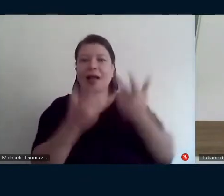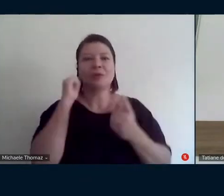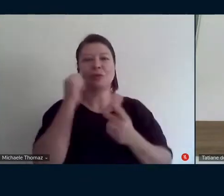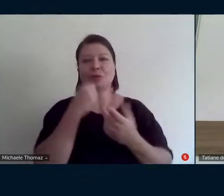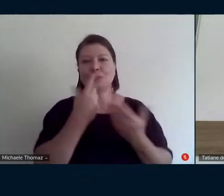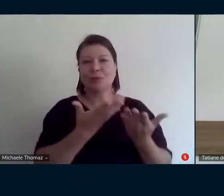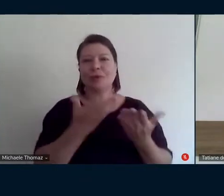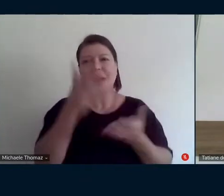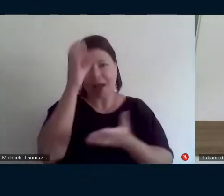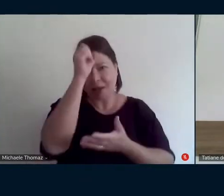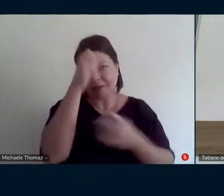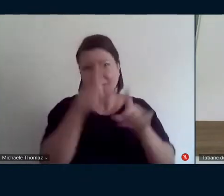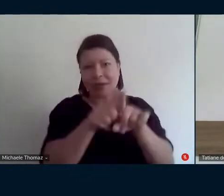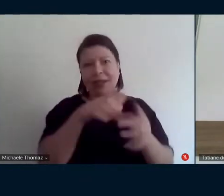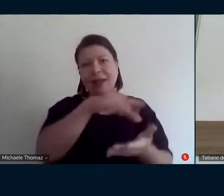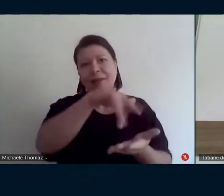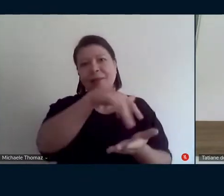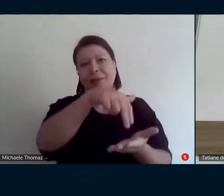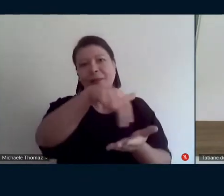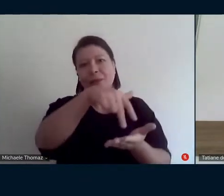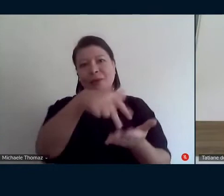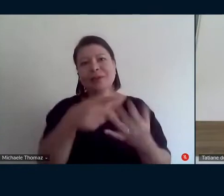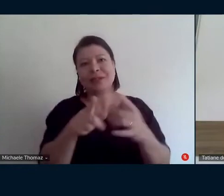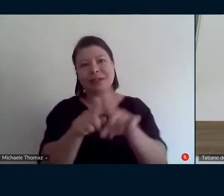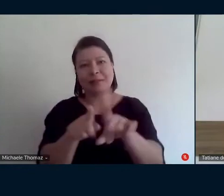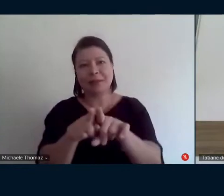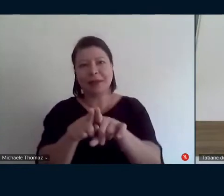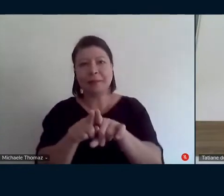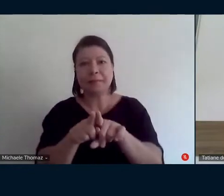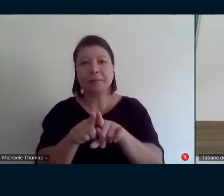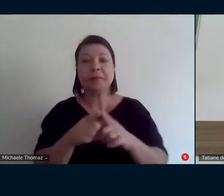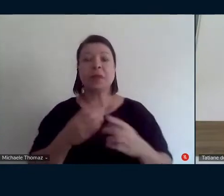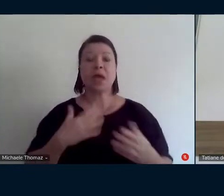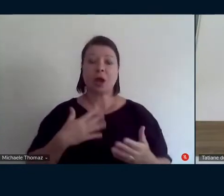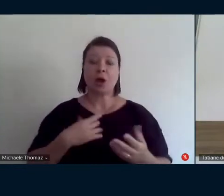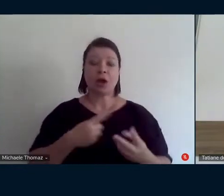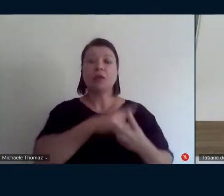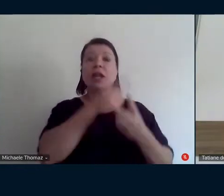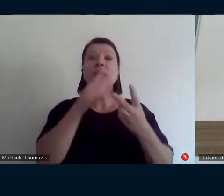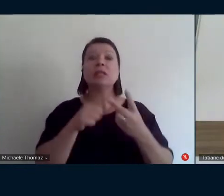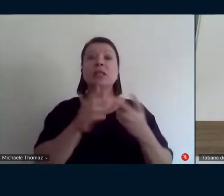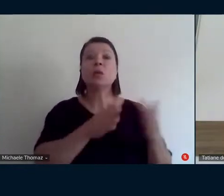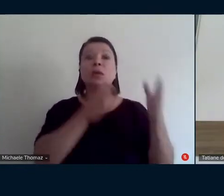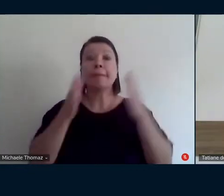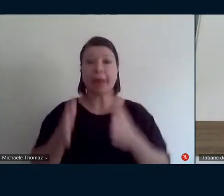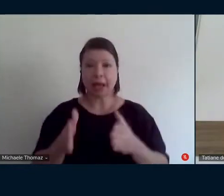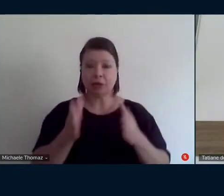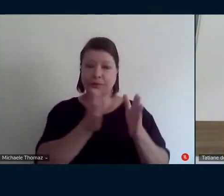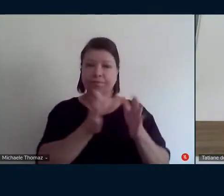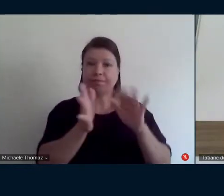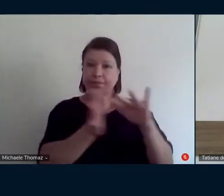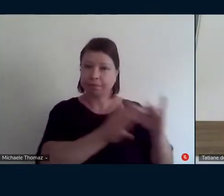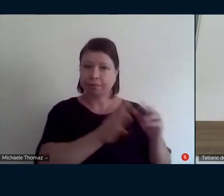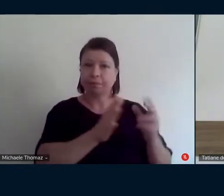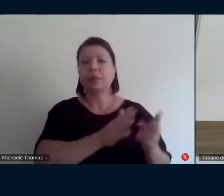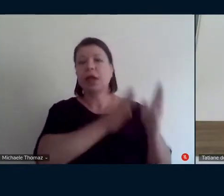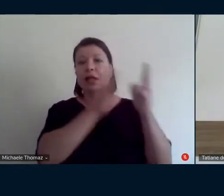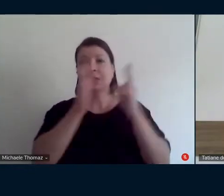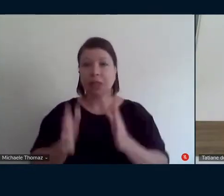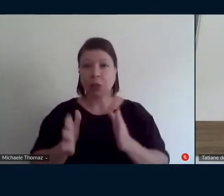bem importante né que eu acho que vem agora entrando na segunda parte então né é que é a questão metodológica